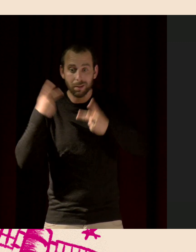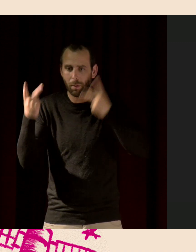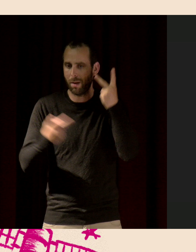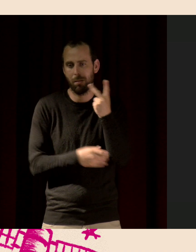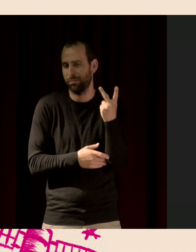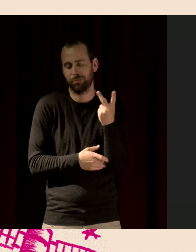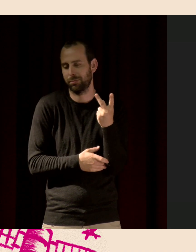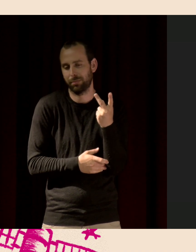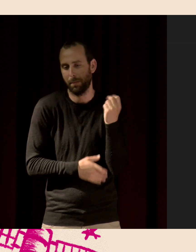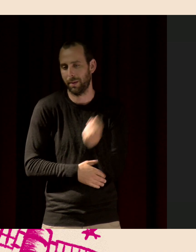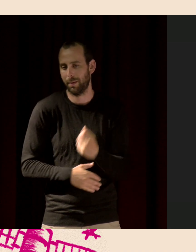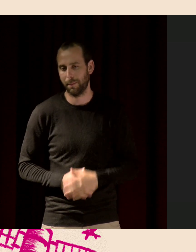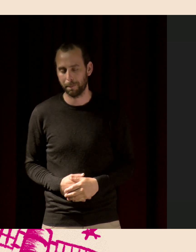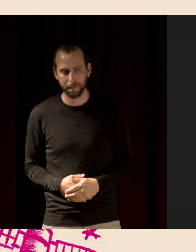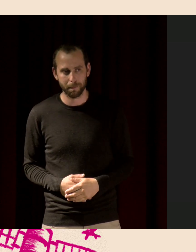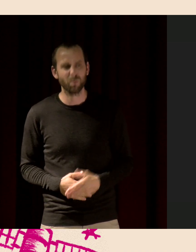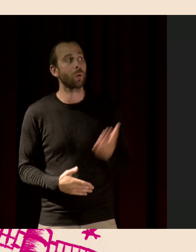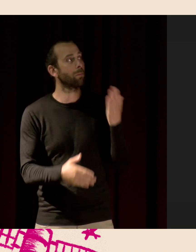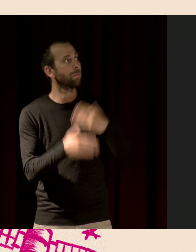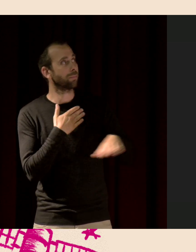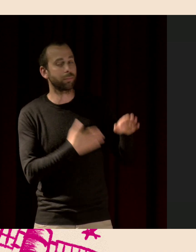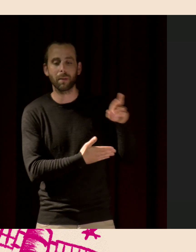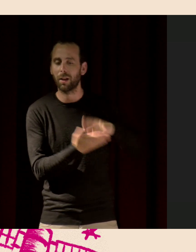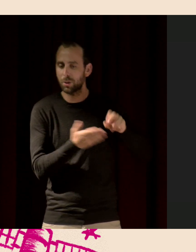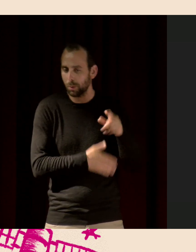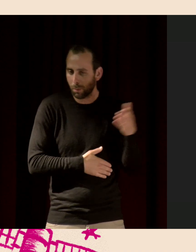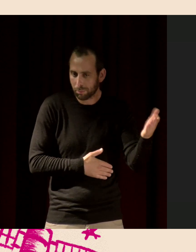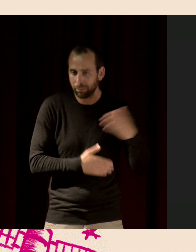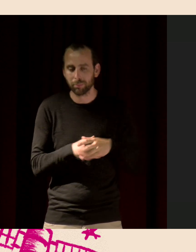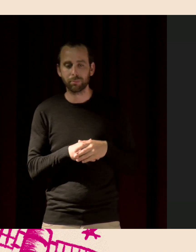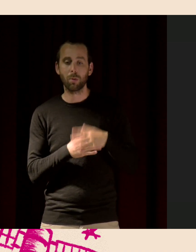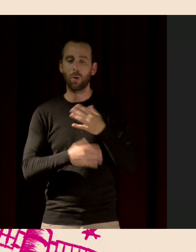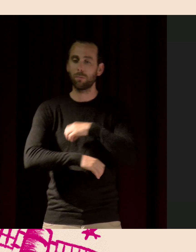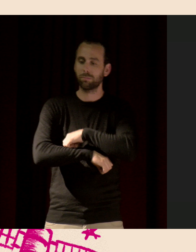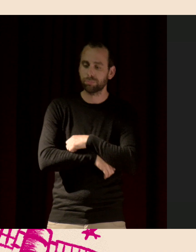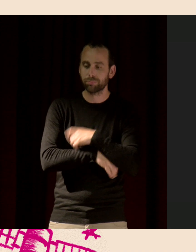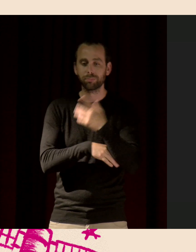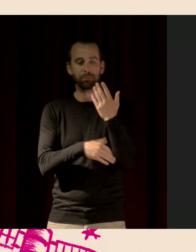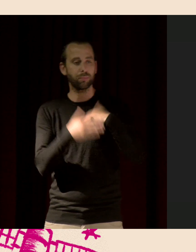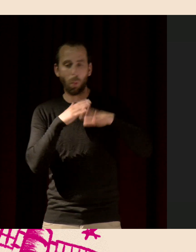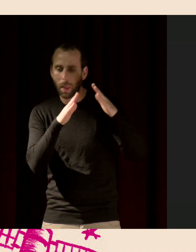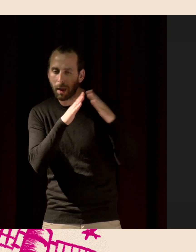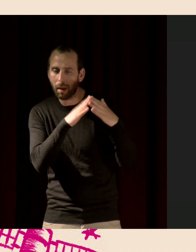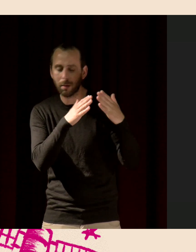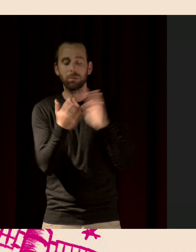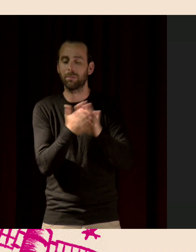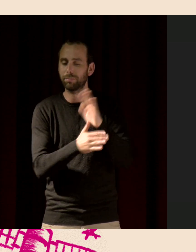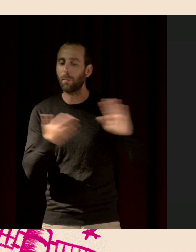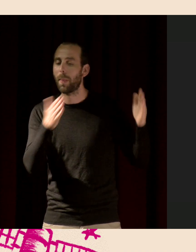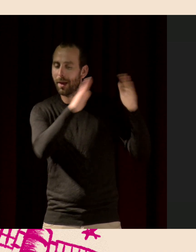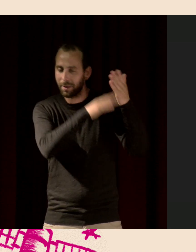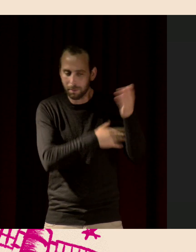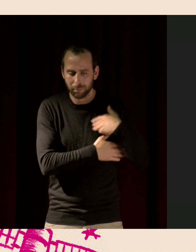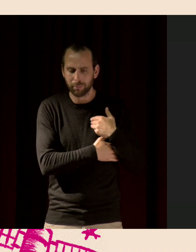Et alors dans le Luberon, on était dans un petit gîte face au Luberon à la montagne et tous les matins je me levais assez tôt